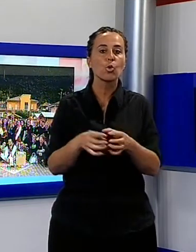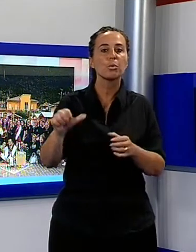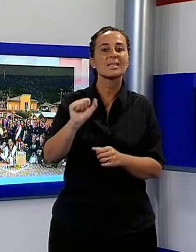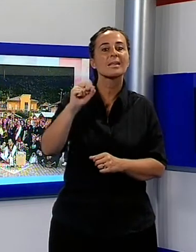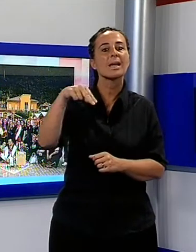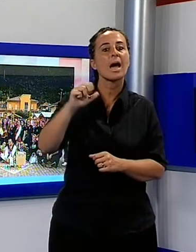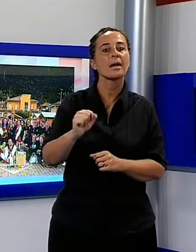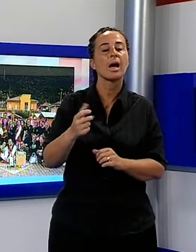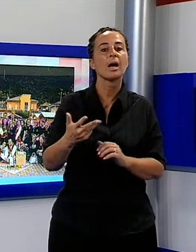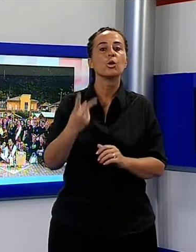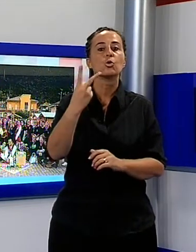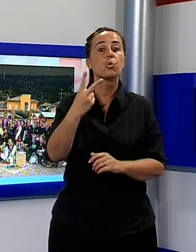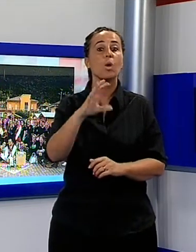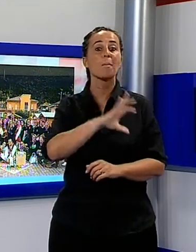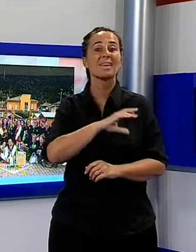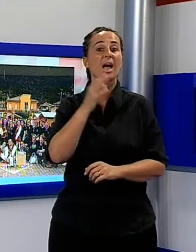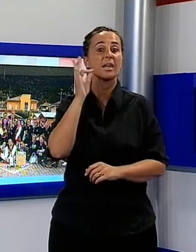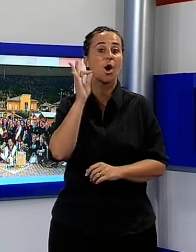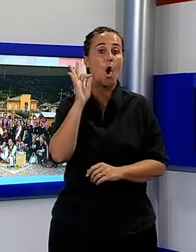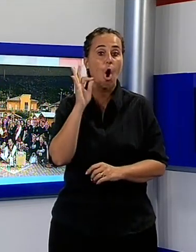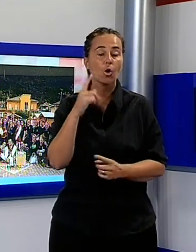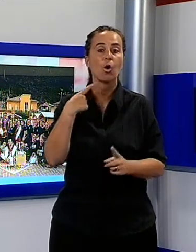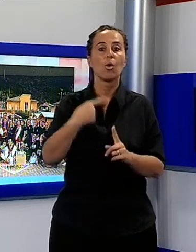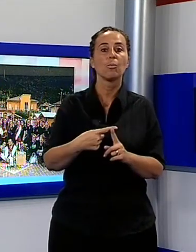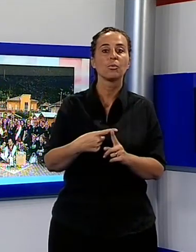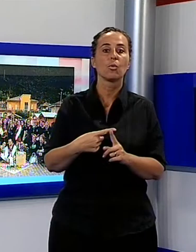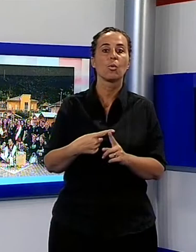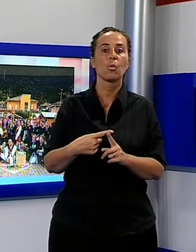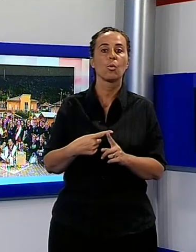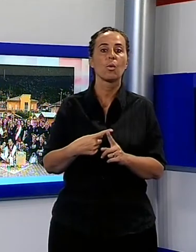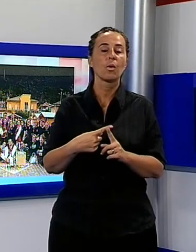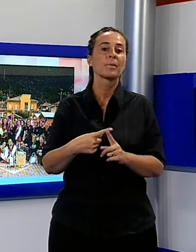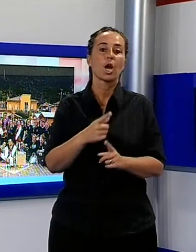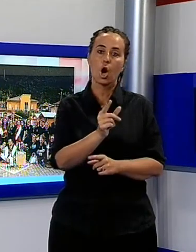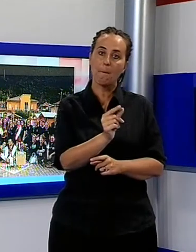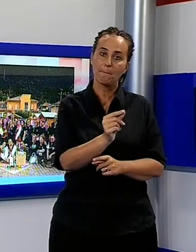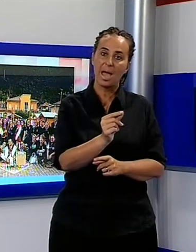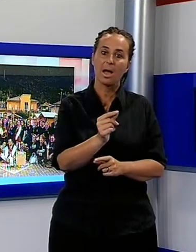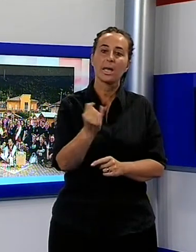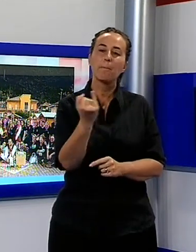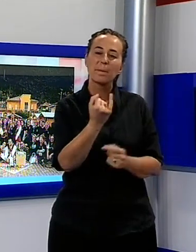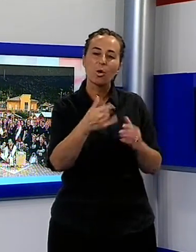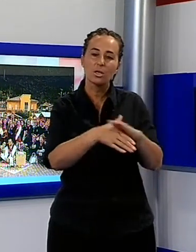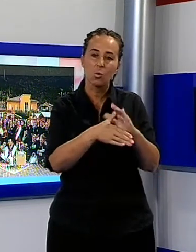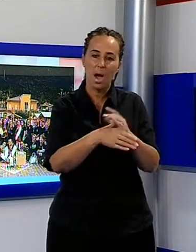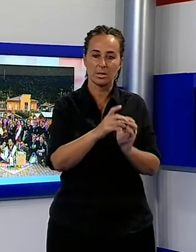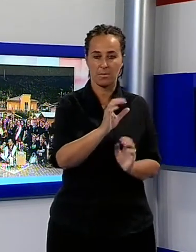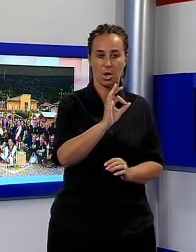d'oro e il titolo di campioni d'Italia nella specialità di coppia piccola squadra. La medaglia d'argento e il titolo di vice